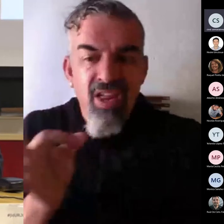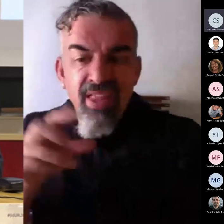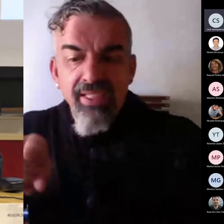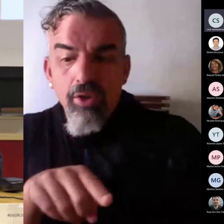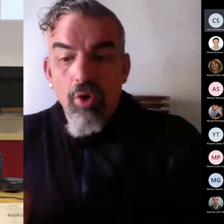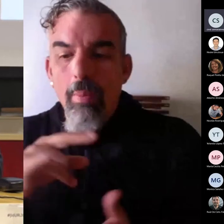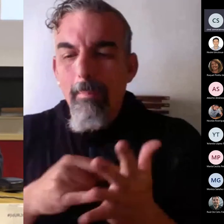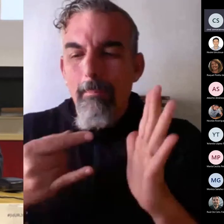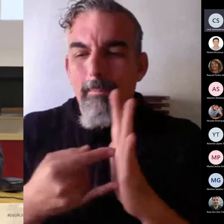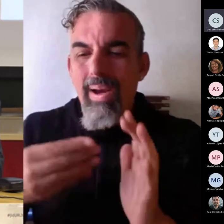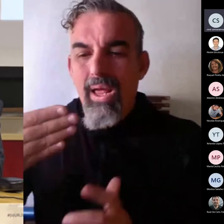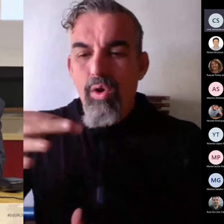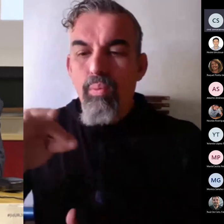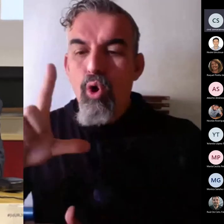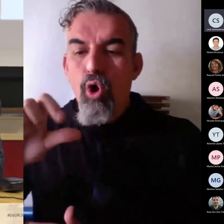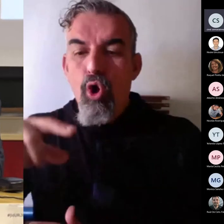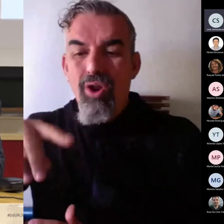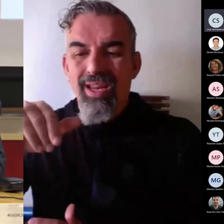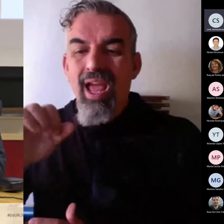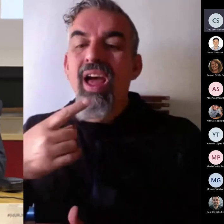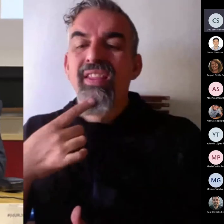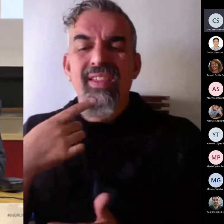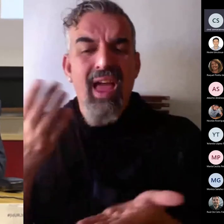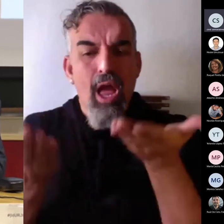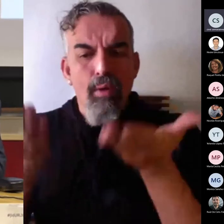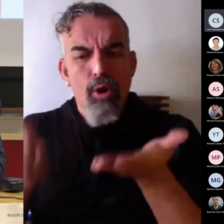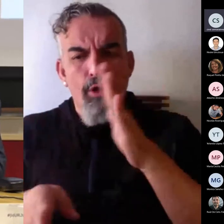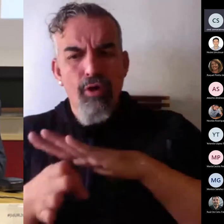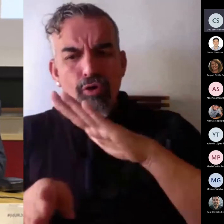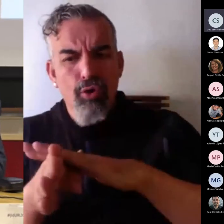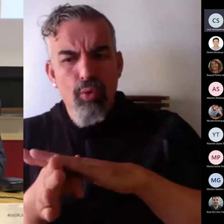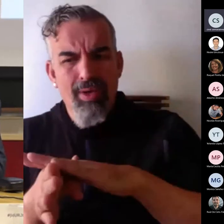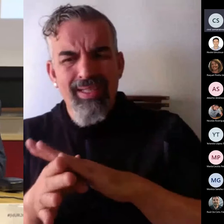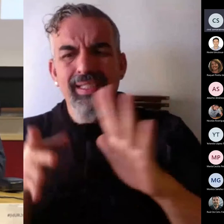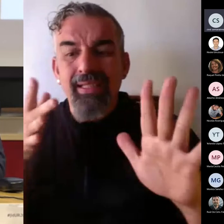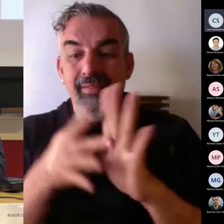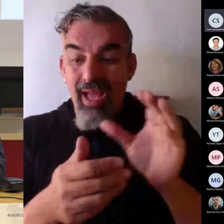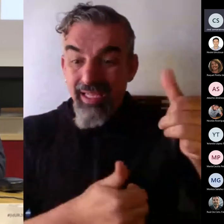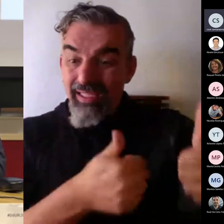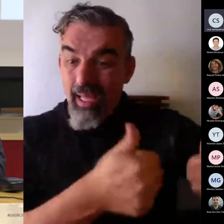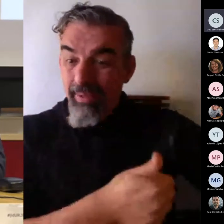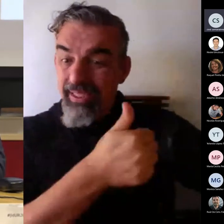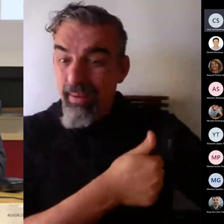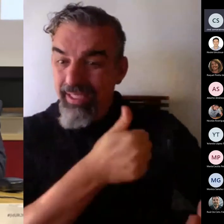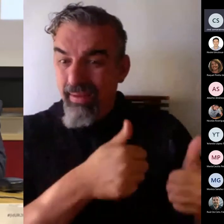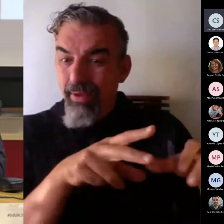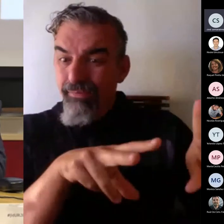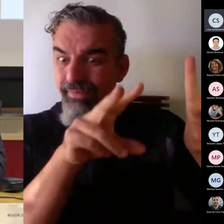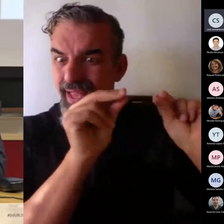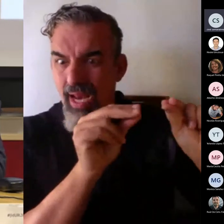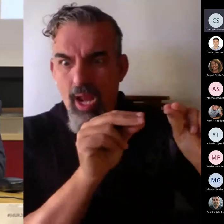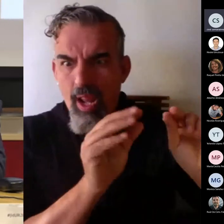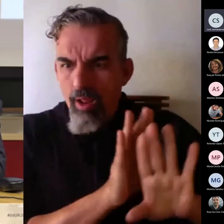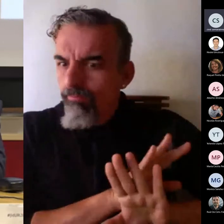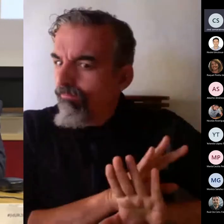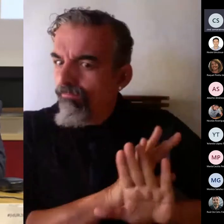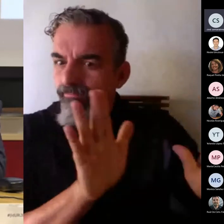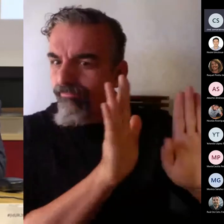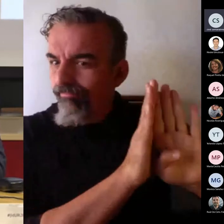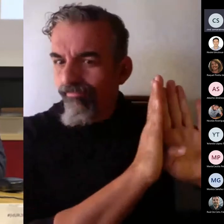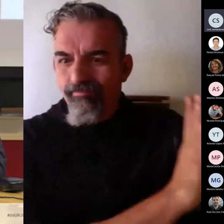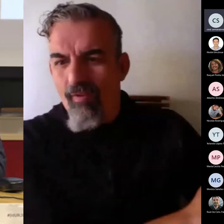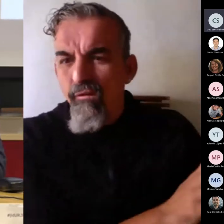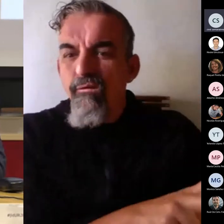que tenía que haber evaluación continua, significó el fin de los exámenes finales, totales,